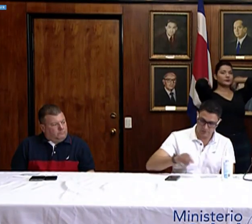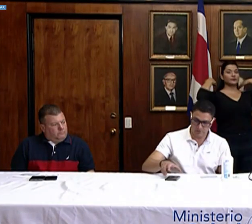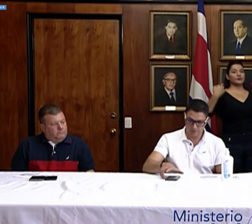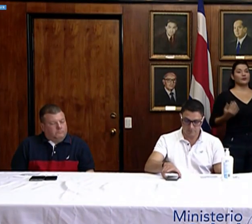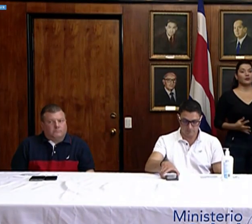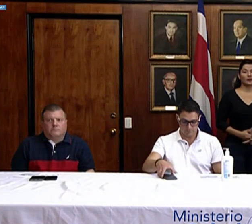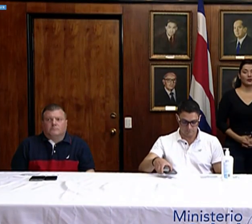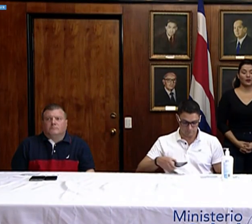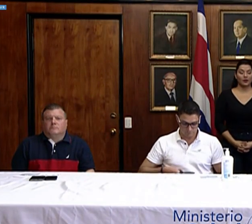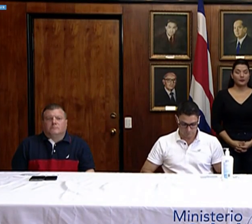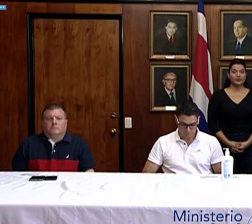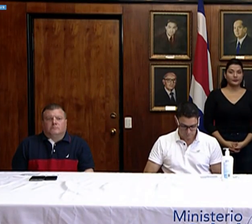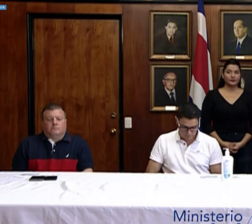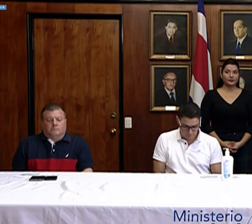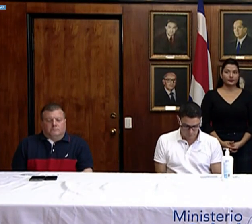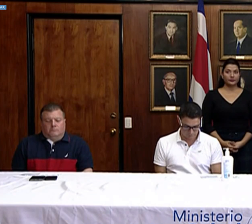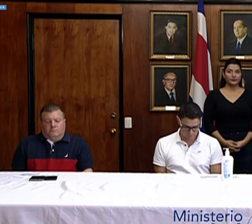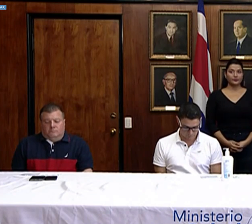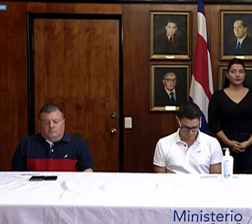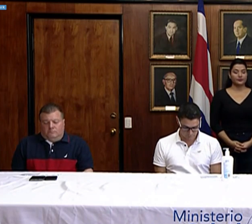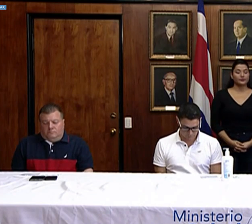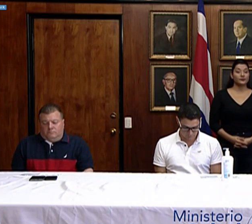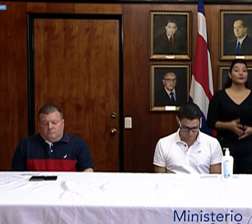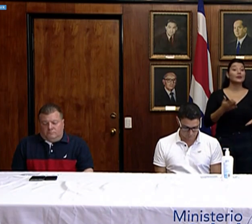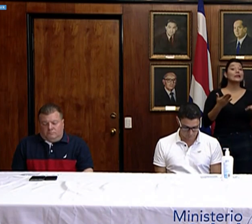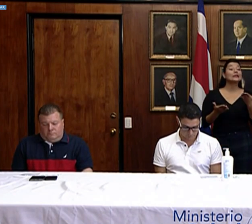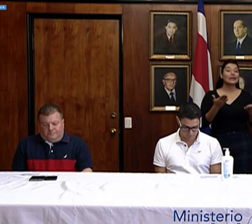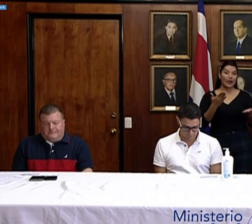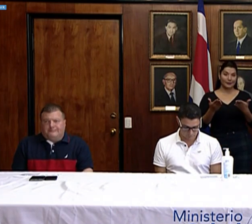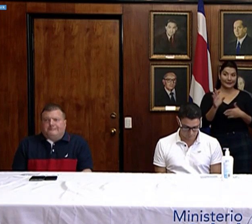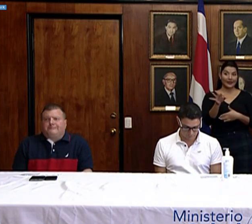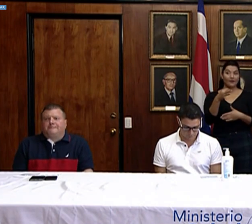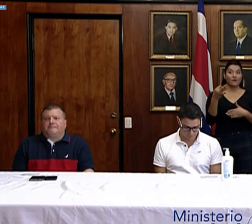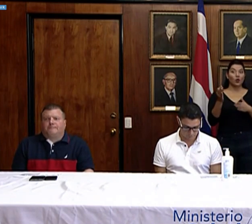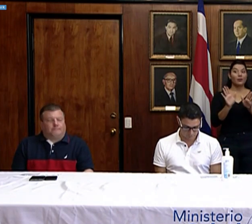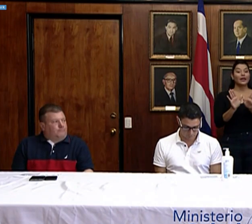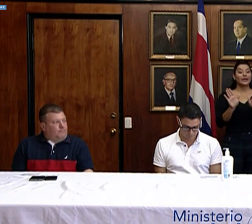Sí, bueno. Tal vez esa manera general,